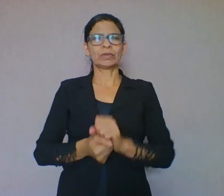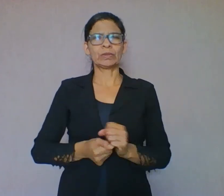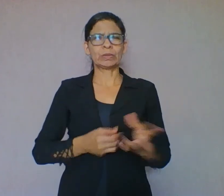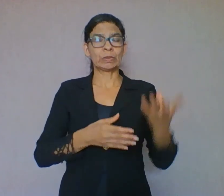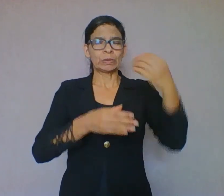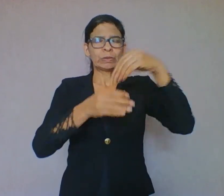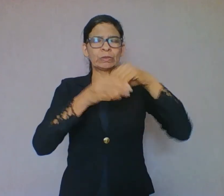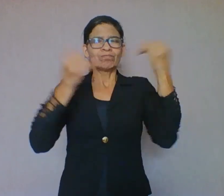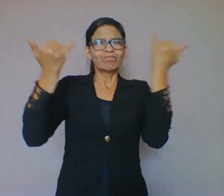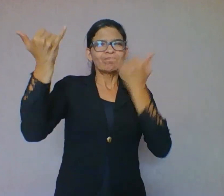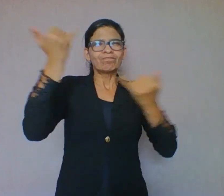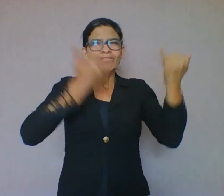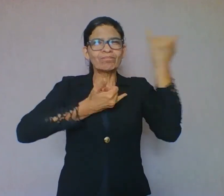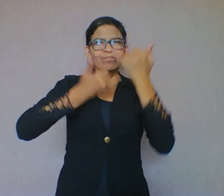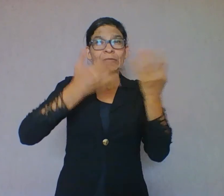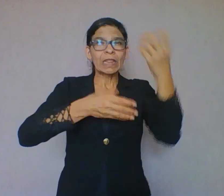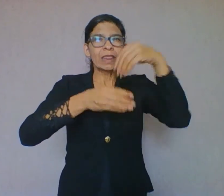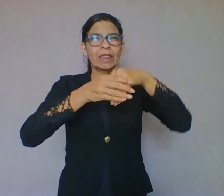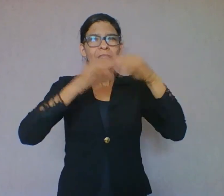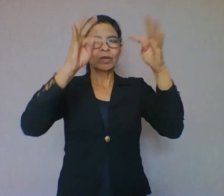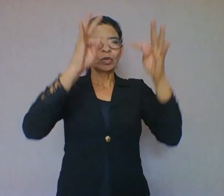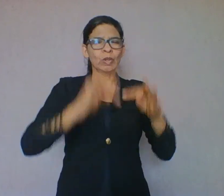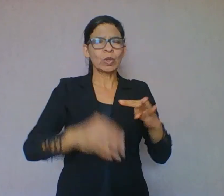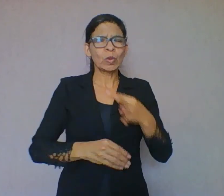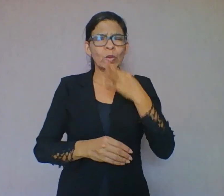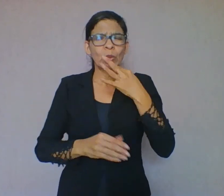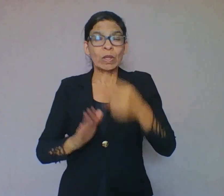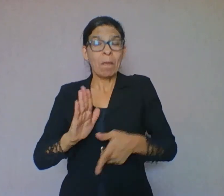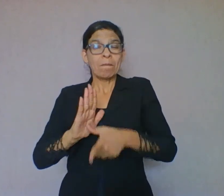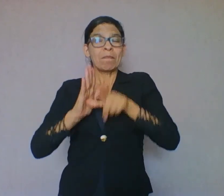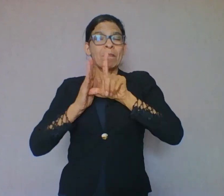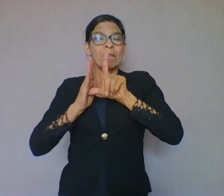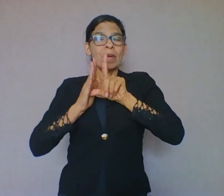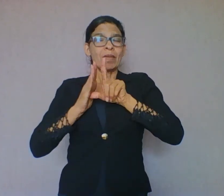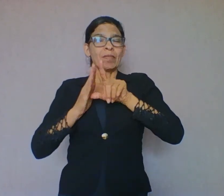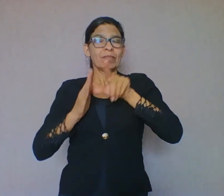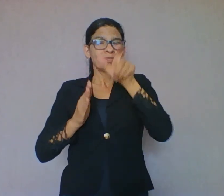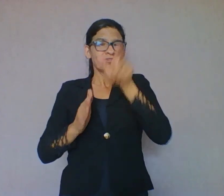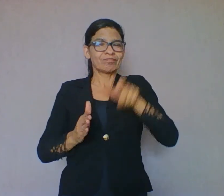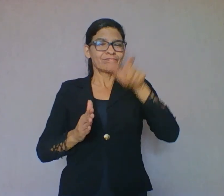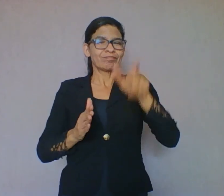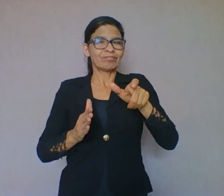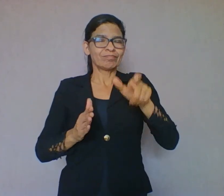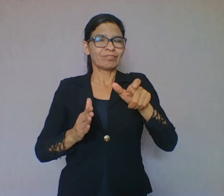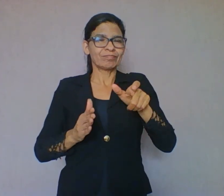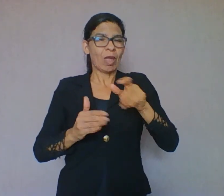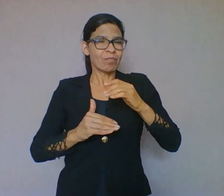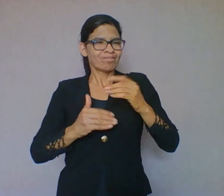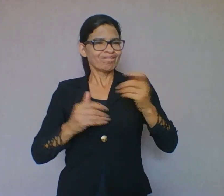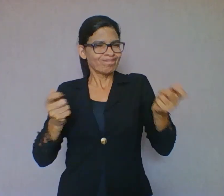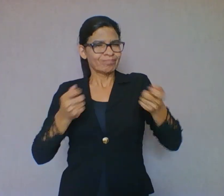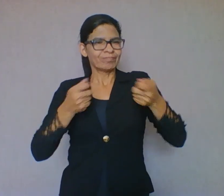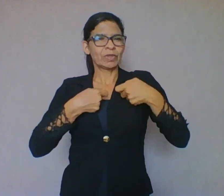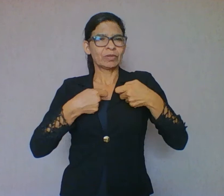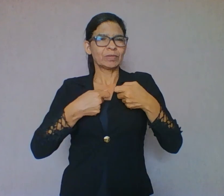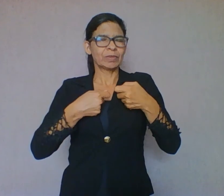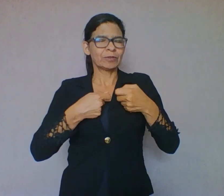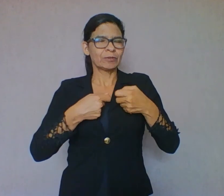conhecimento prévio do leitor, possibilitando a construção de sentido, ou, em outras palavras, a compreensão textual.